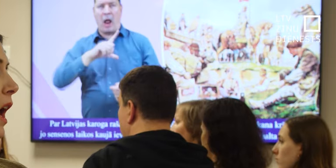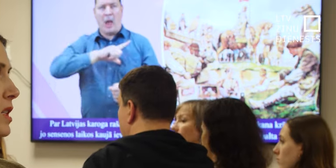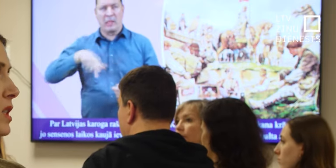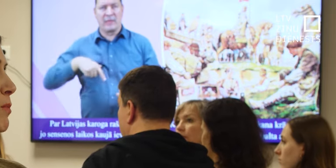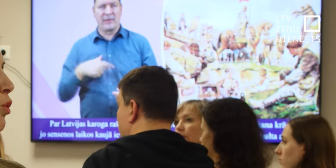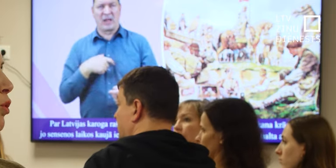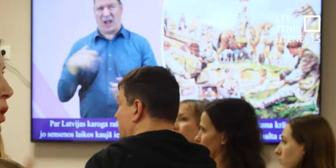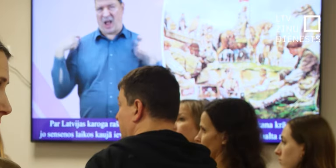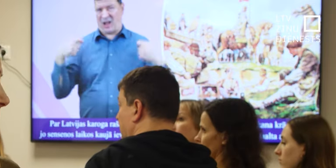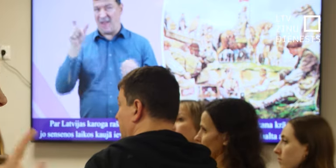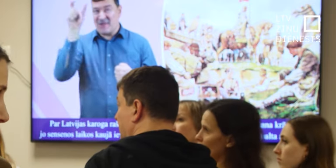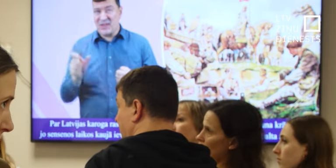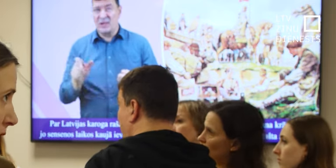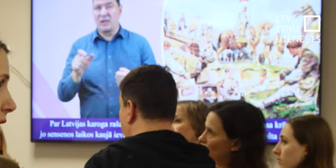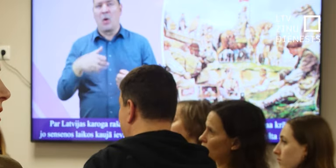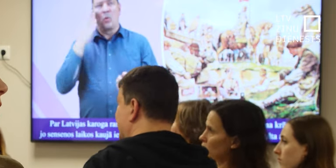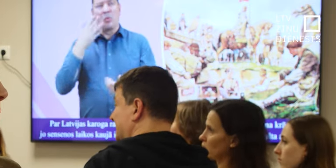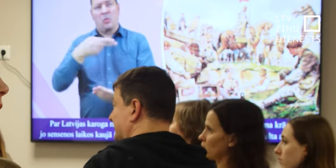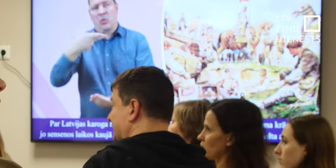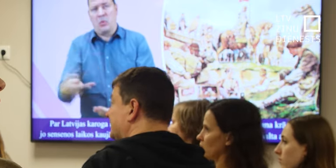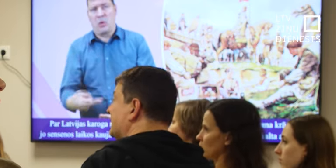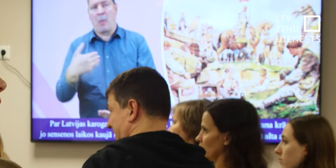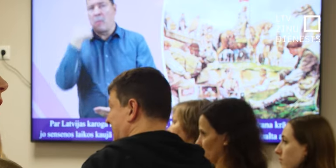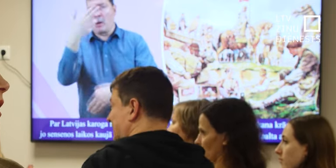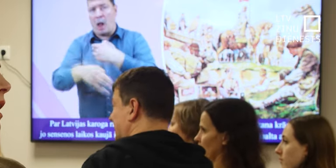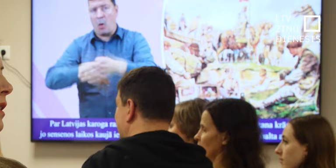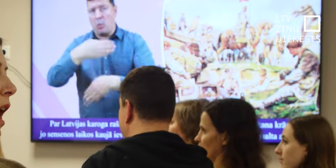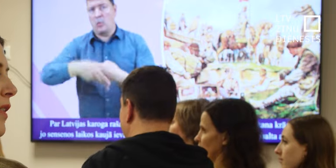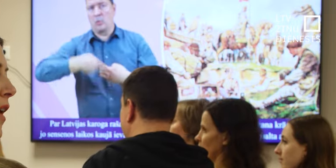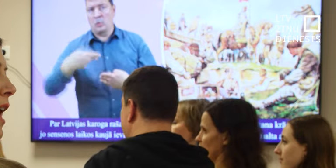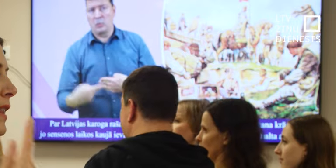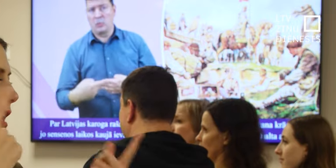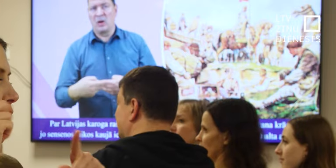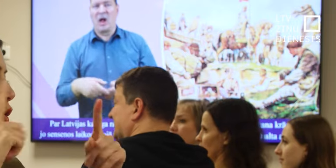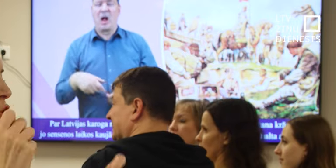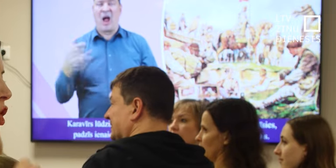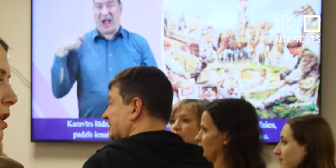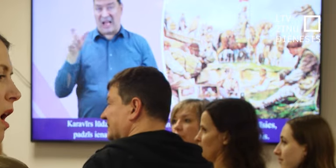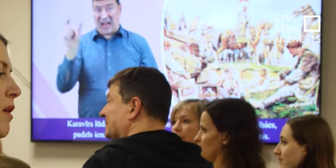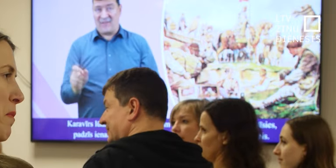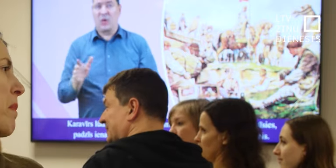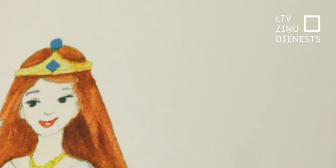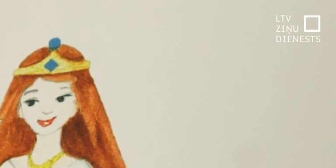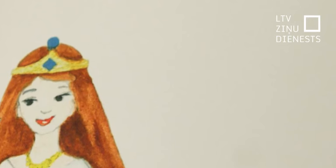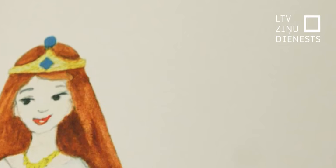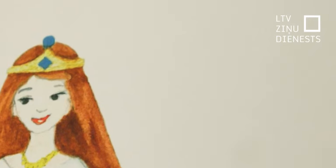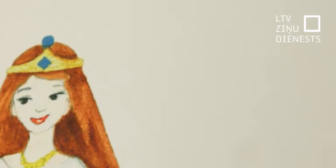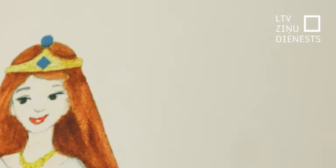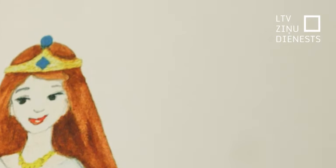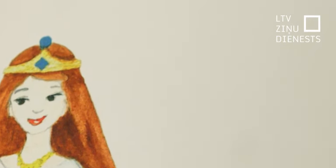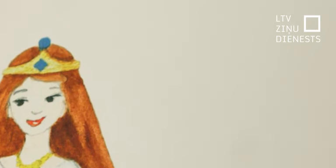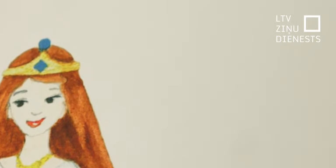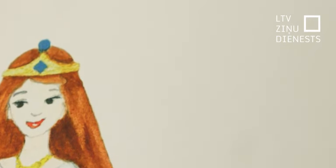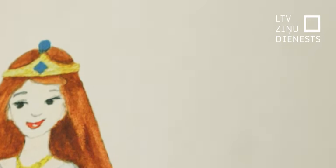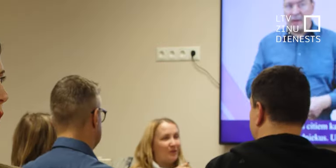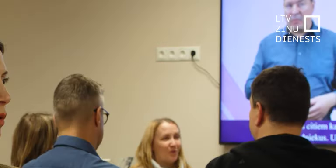Es pati esmu nedzirdīga aktrise. Tāda veida radošais darbs man